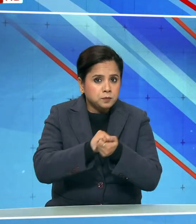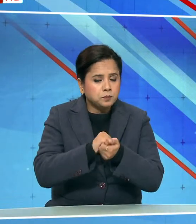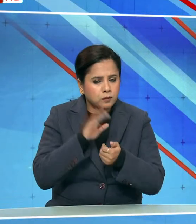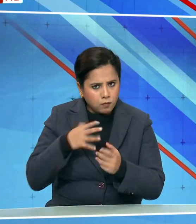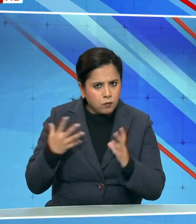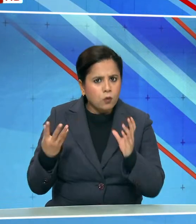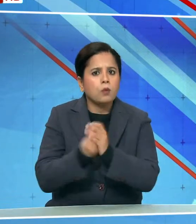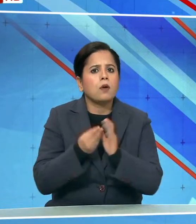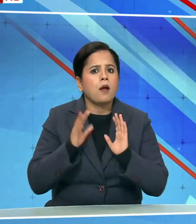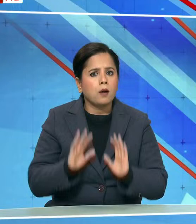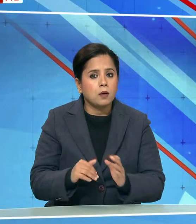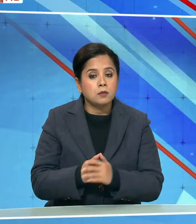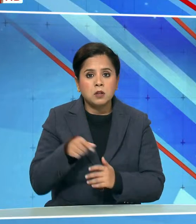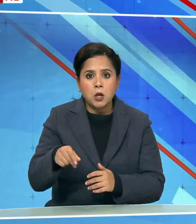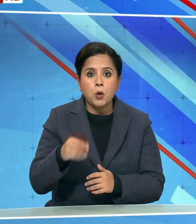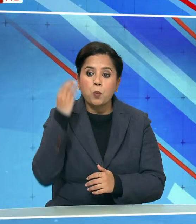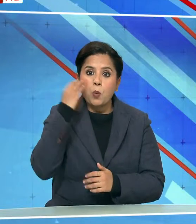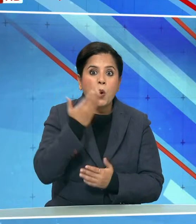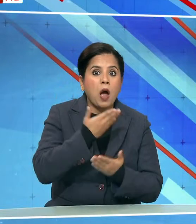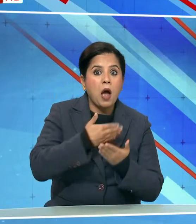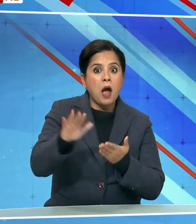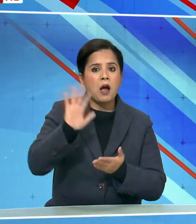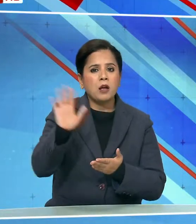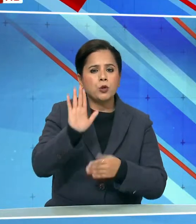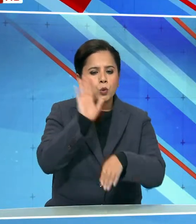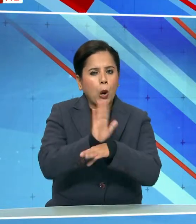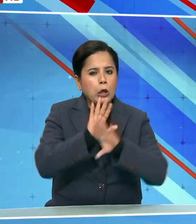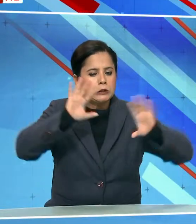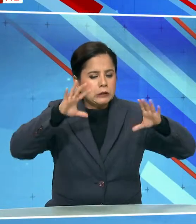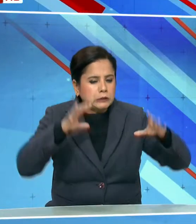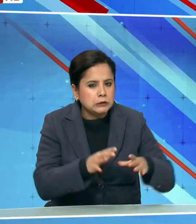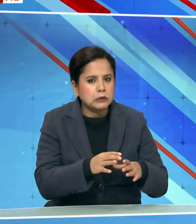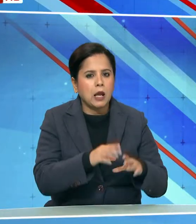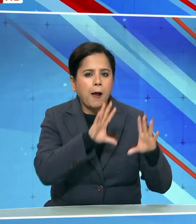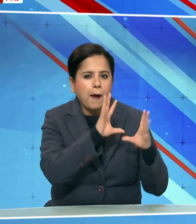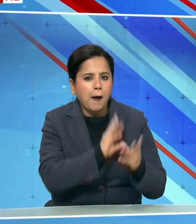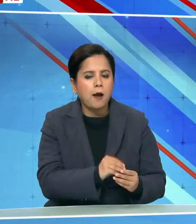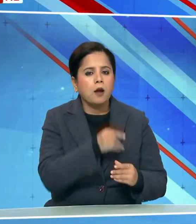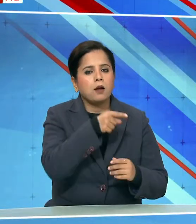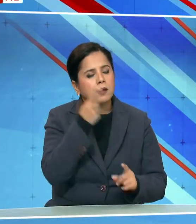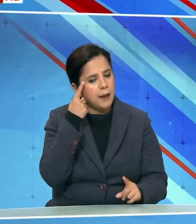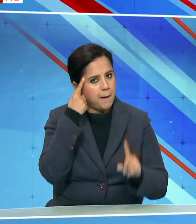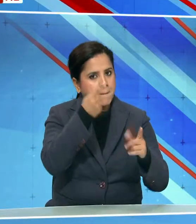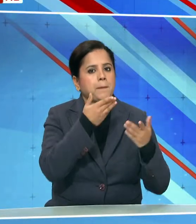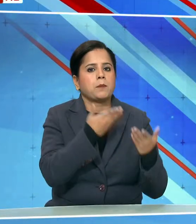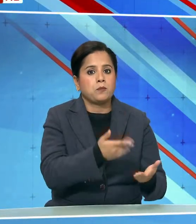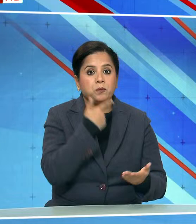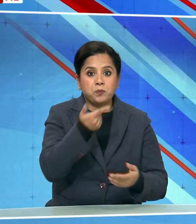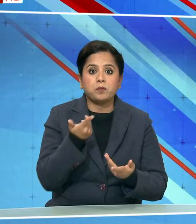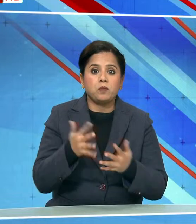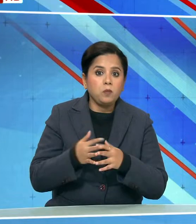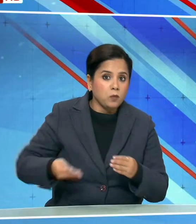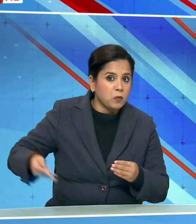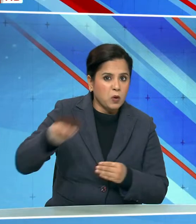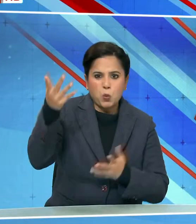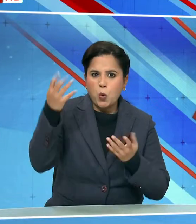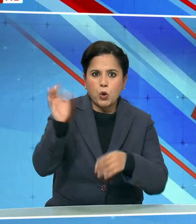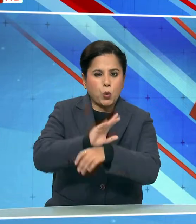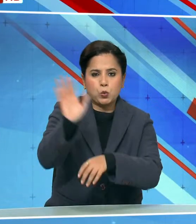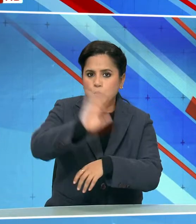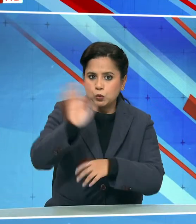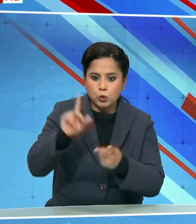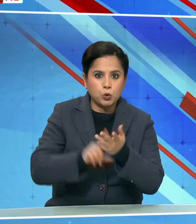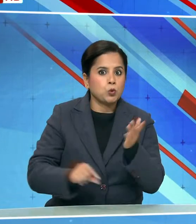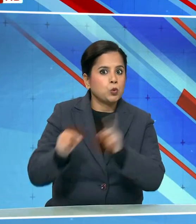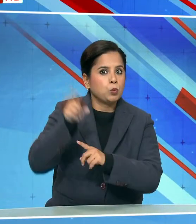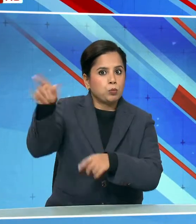है वो मोदी हटाओ से ज्यादा कॉंग्रेस को घटाओ इस प्रकार की मानसिक्ता लेकर कहते हैं बंगाल में कॉंग्रेस नहीं चाहिए उत्तर